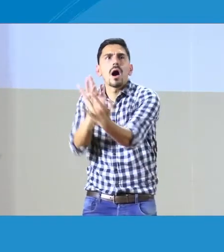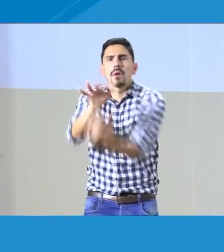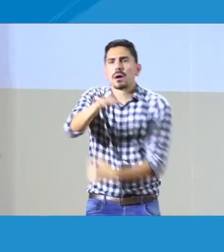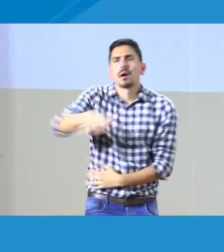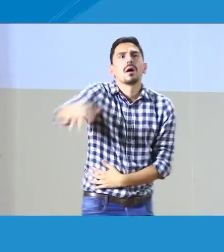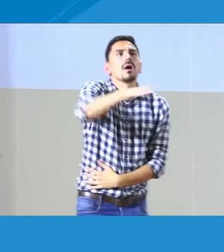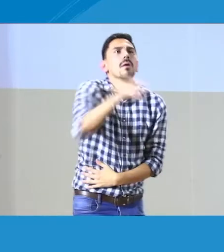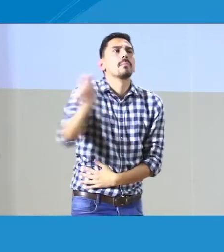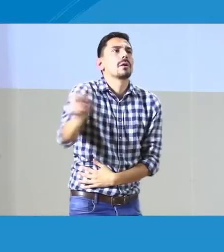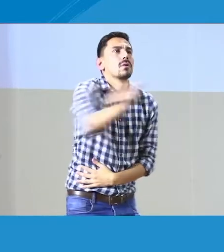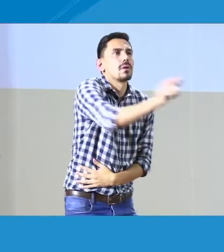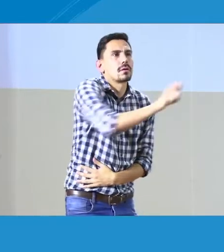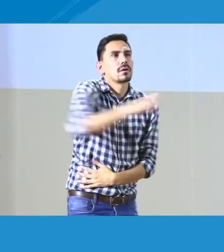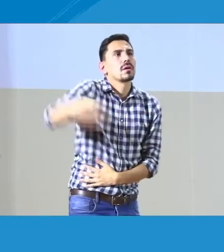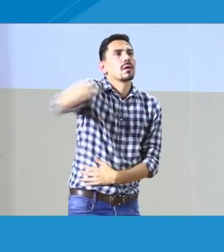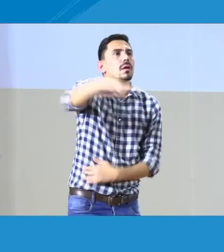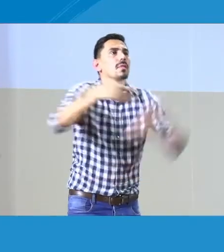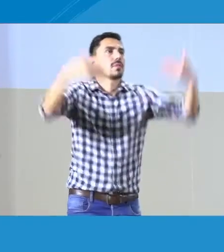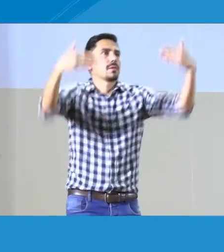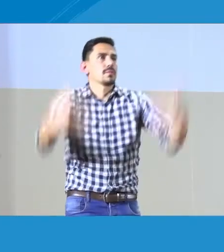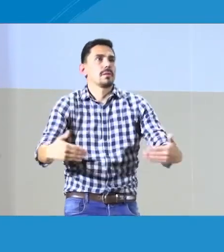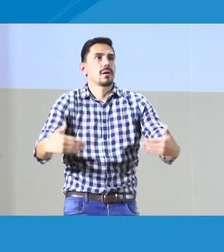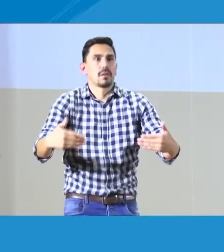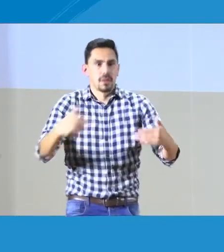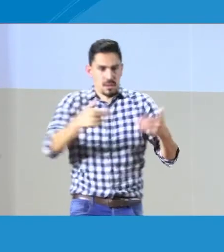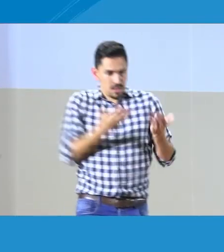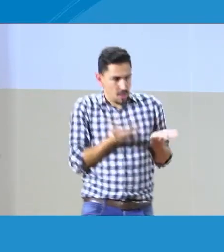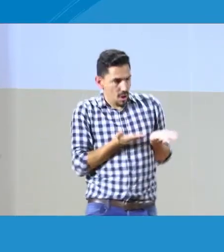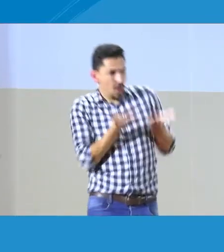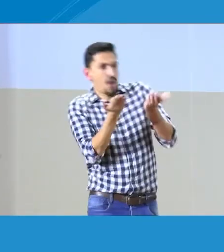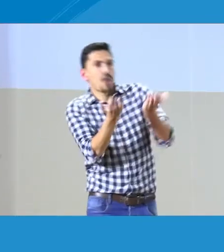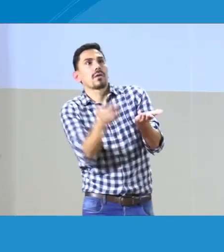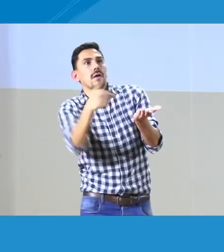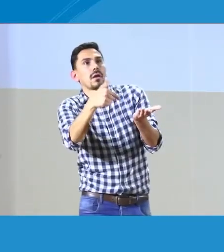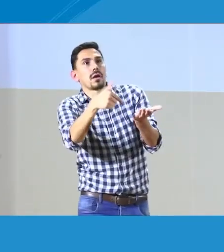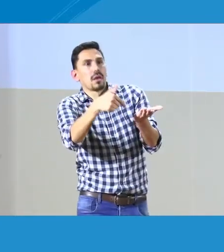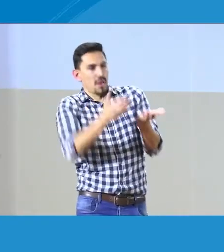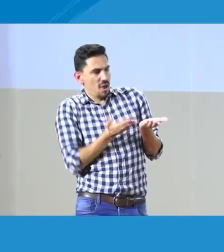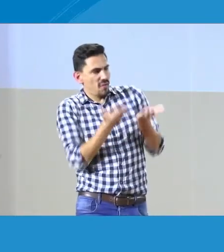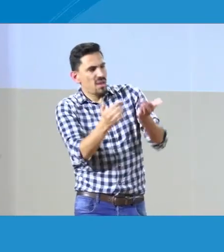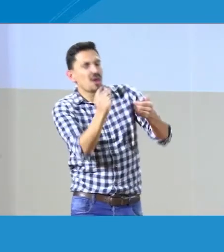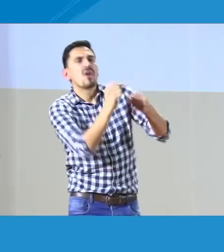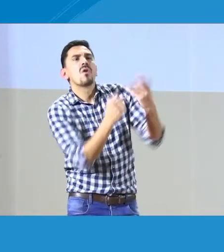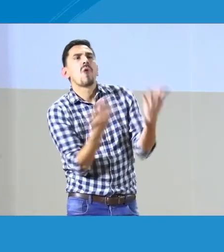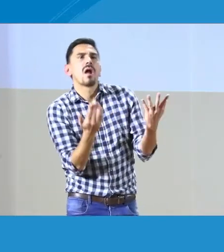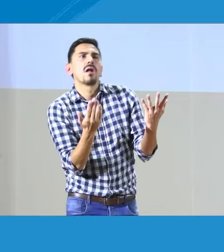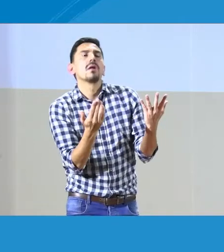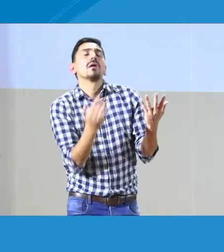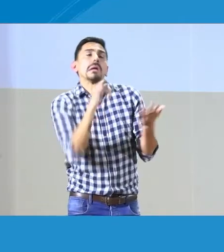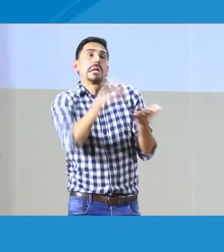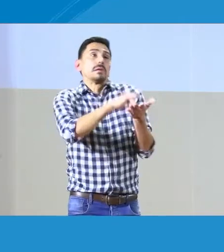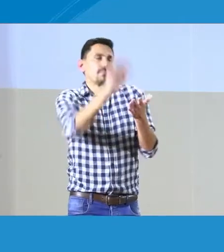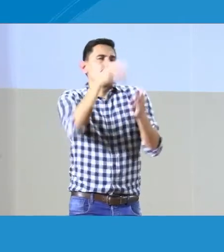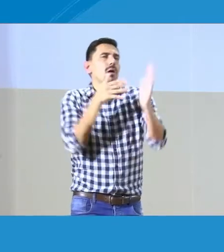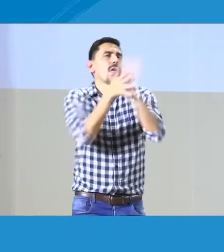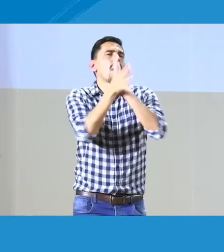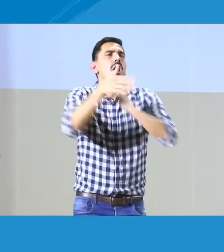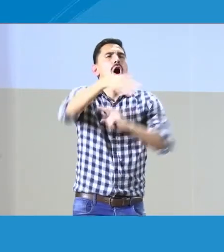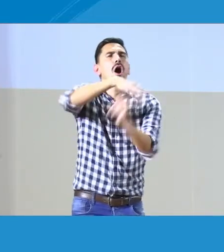Hace diferentes ofrecimientos dependiendo de la discapacidad. Entonces, ¿esa oferta a qué se refiere?